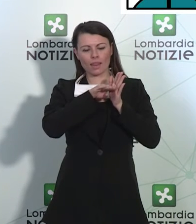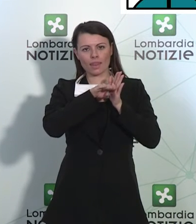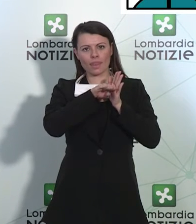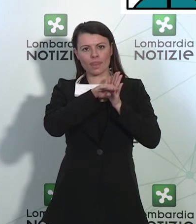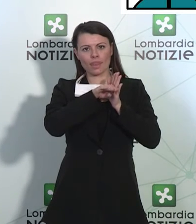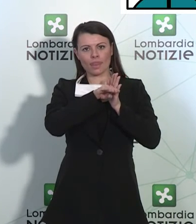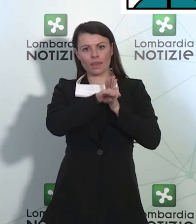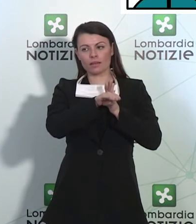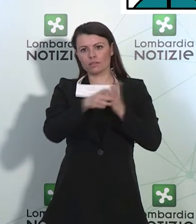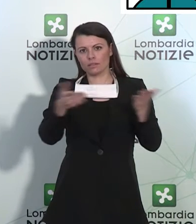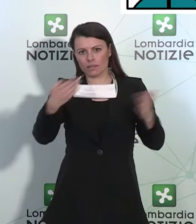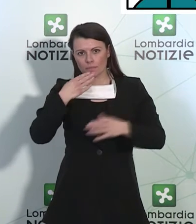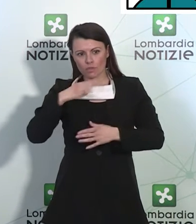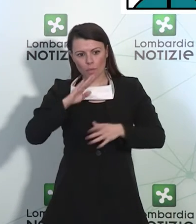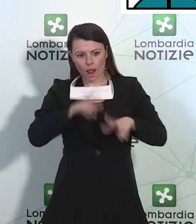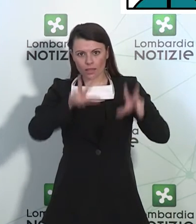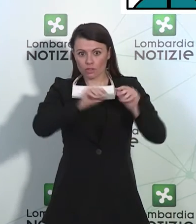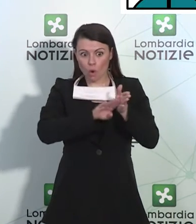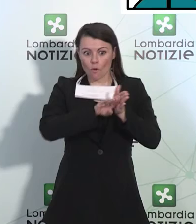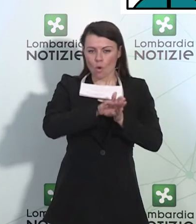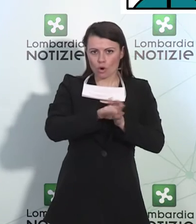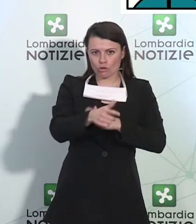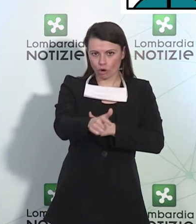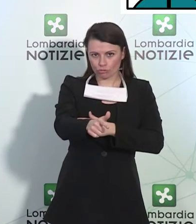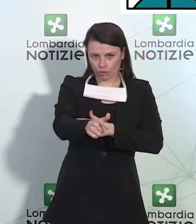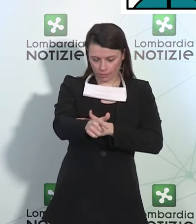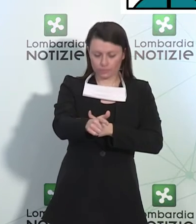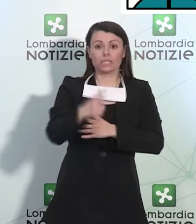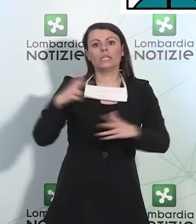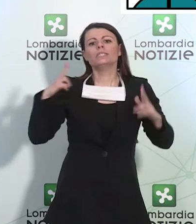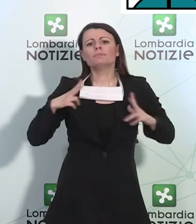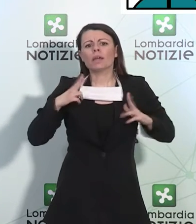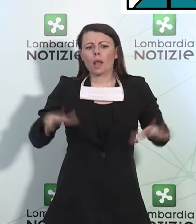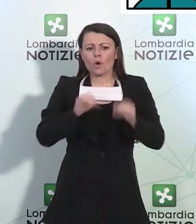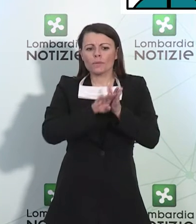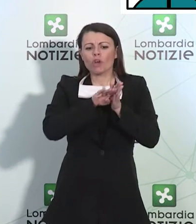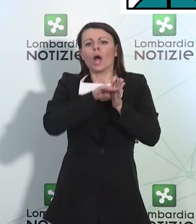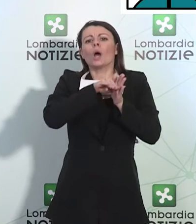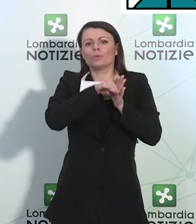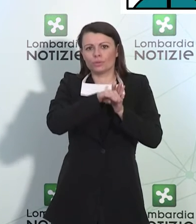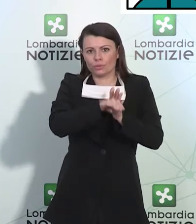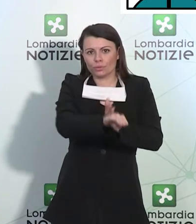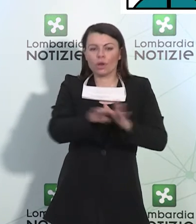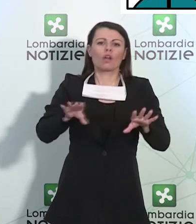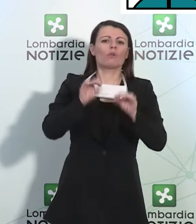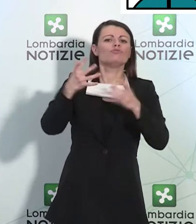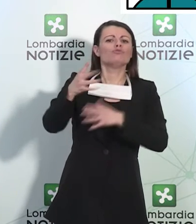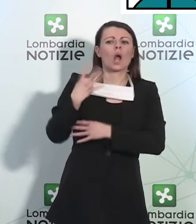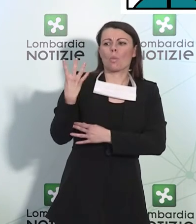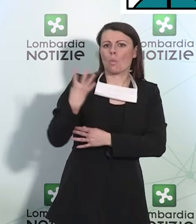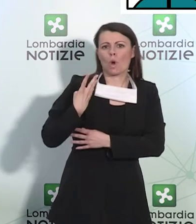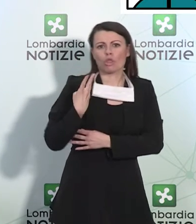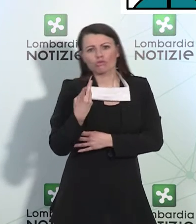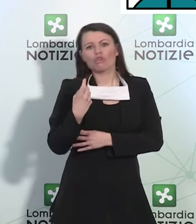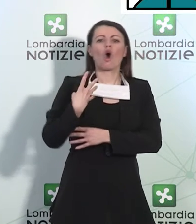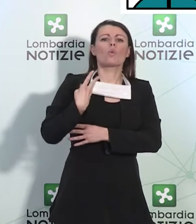fortunatamente impennate. Speriamo che adesso inizi a discendere, sono passati 4-5 giorni